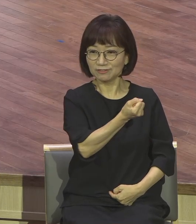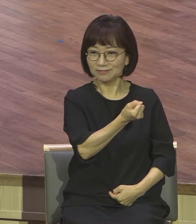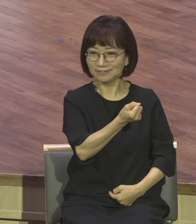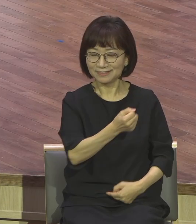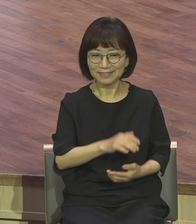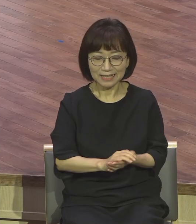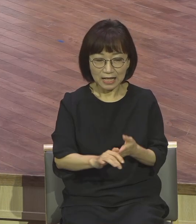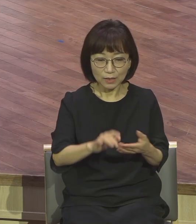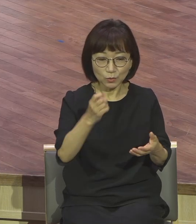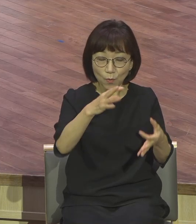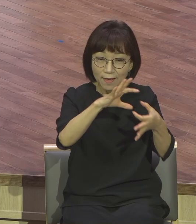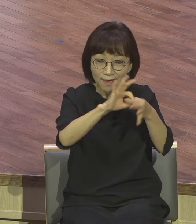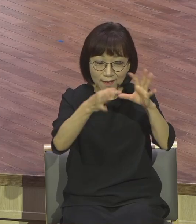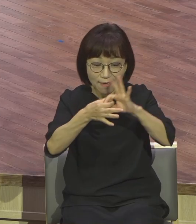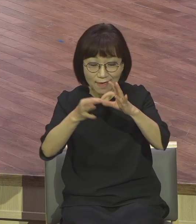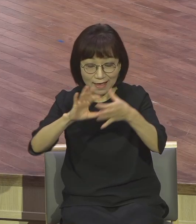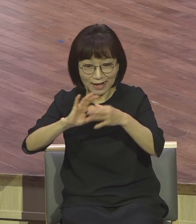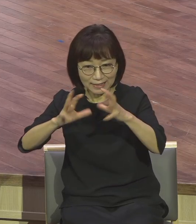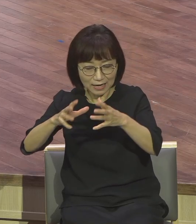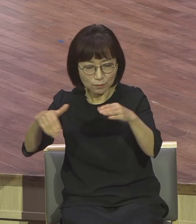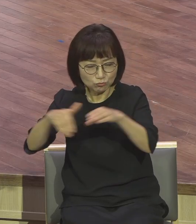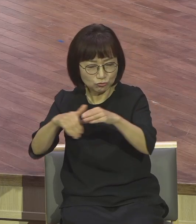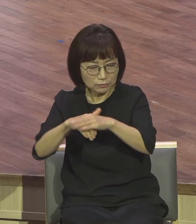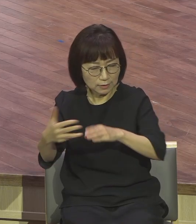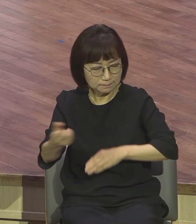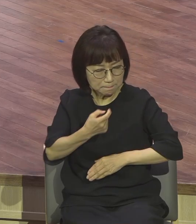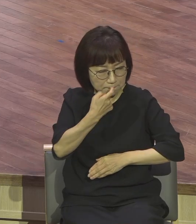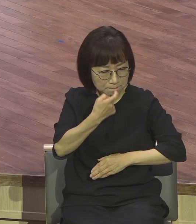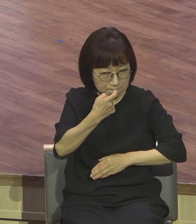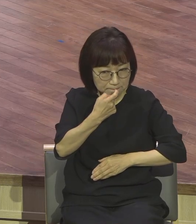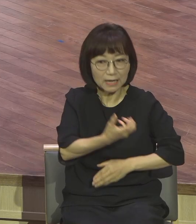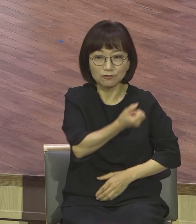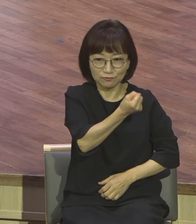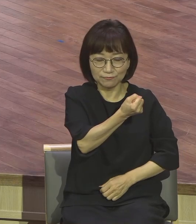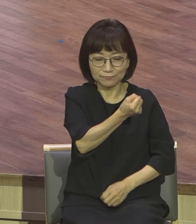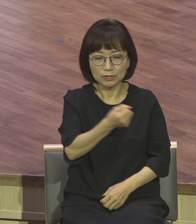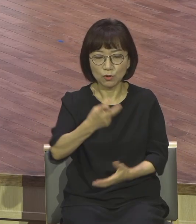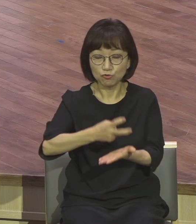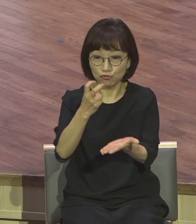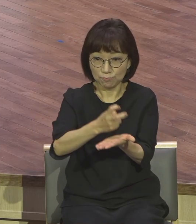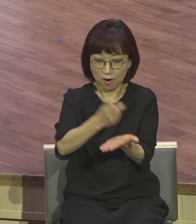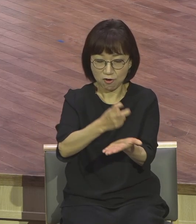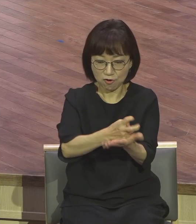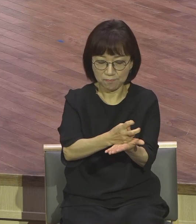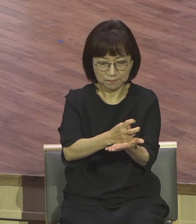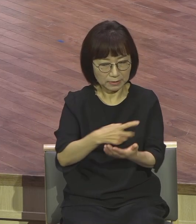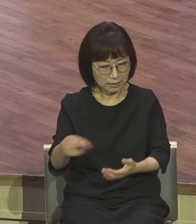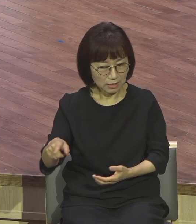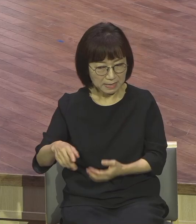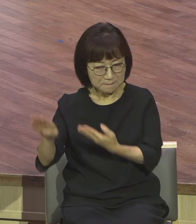문화를 많이 수용을 하고 있었고 율법에 있어서도 바리세파와 견해를 달리했어요.